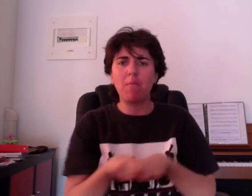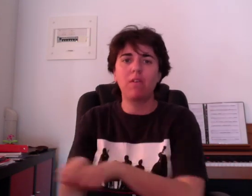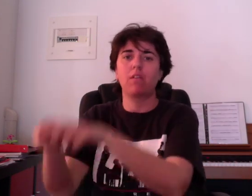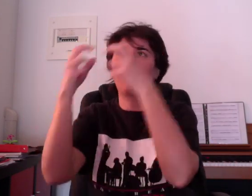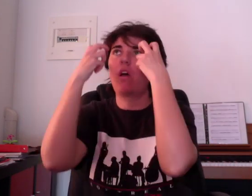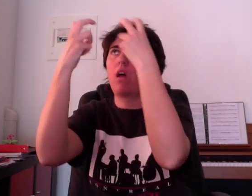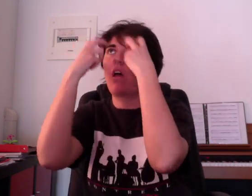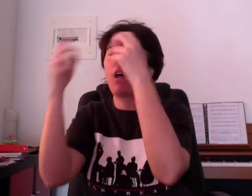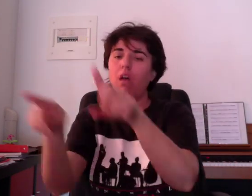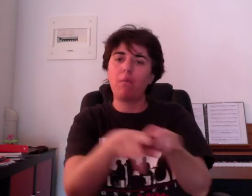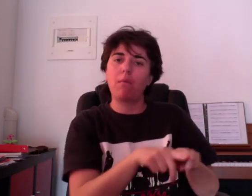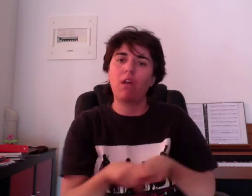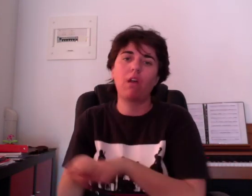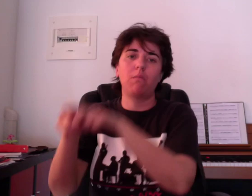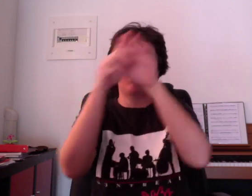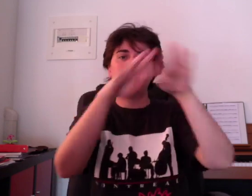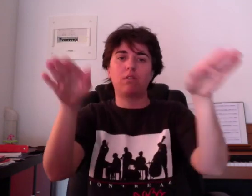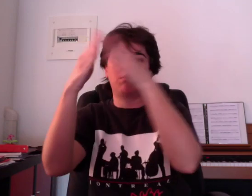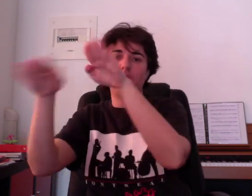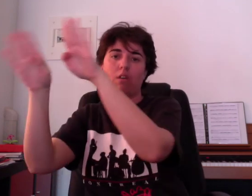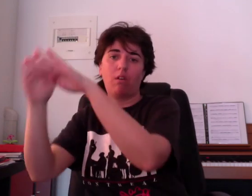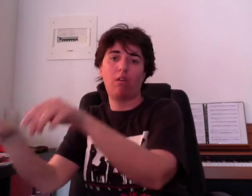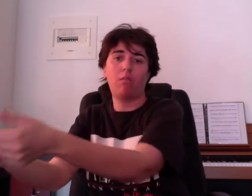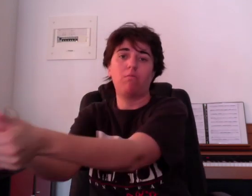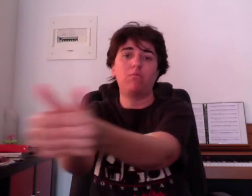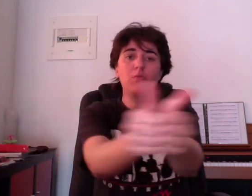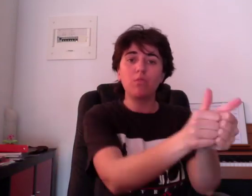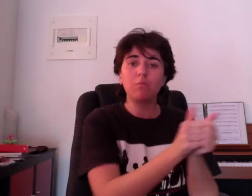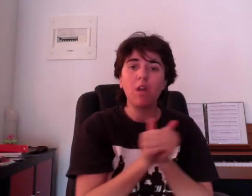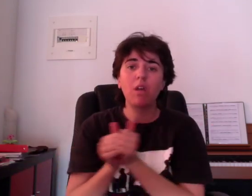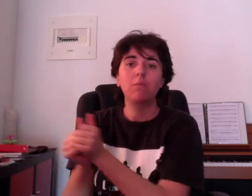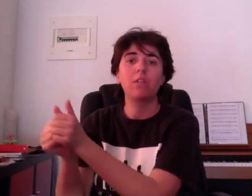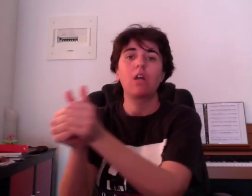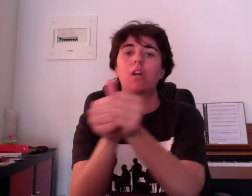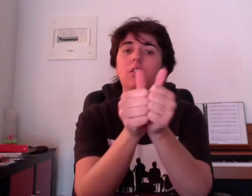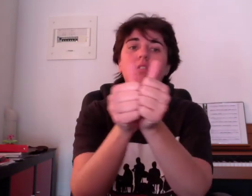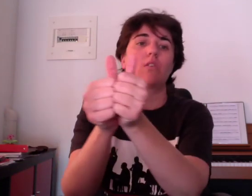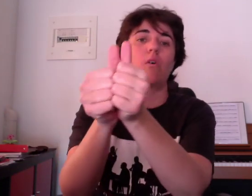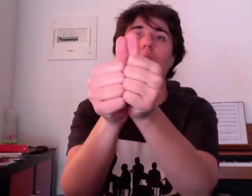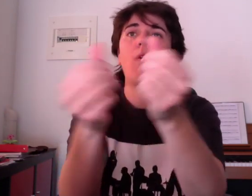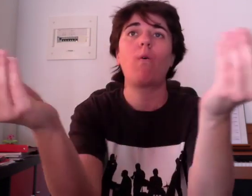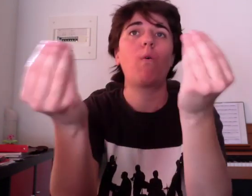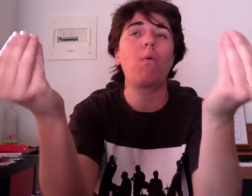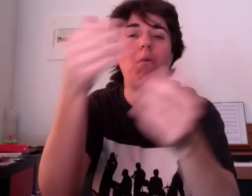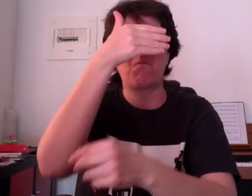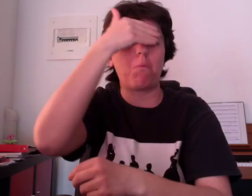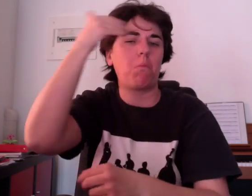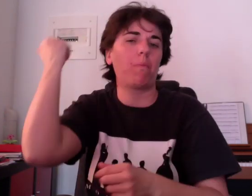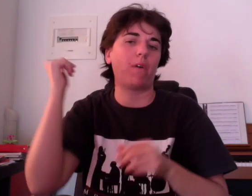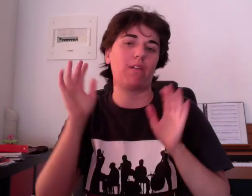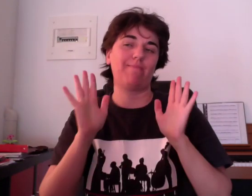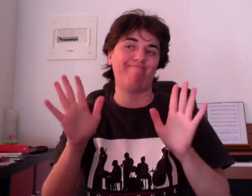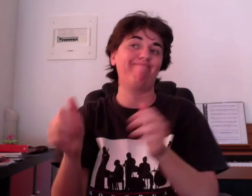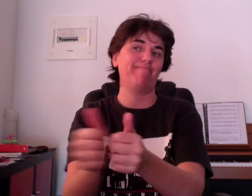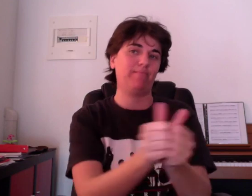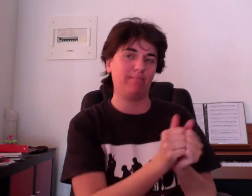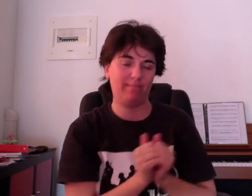dans les mêmes exemples Nous allions tous mes directions Venues par, oui, mais ensemble